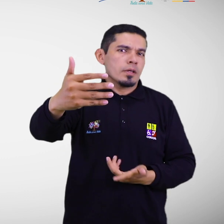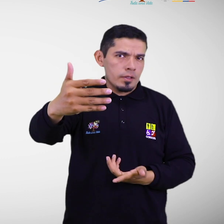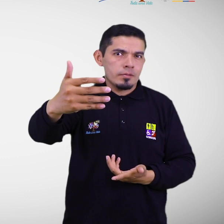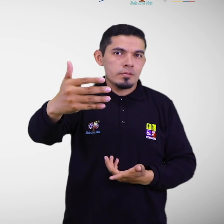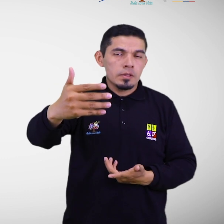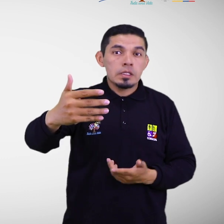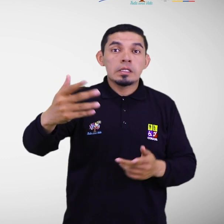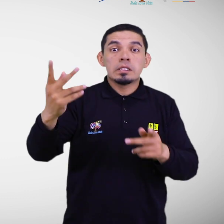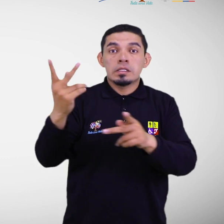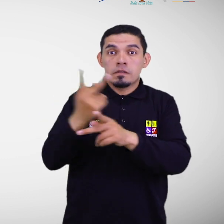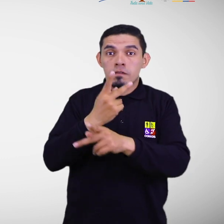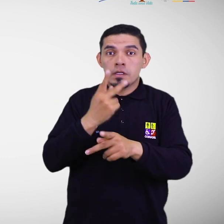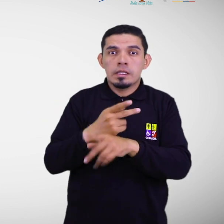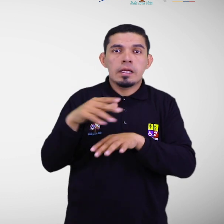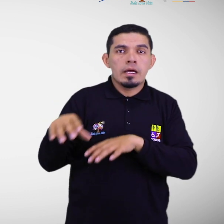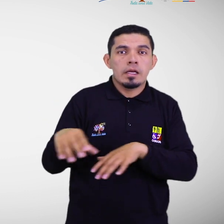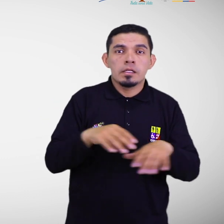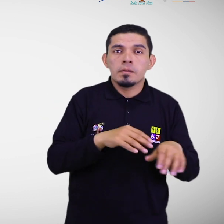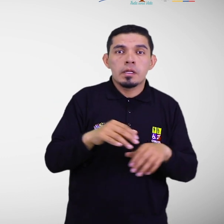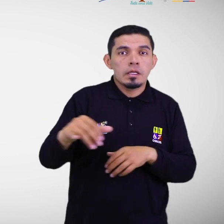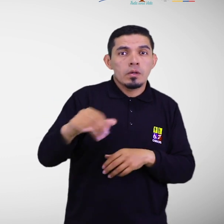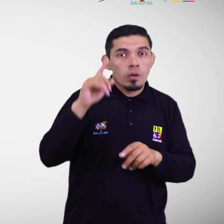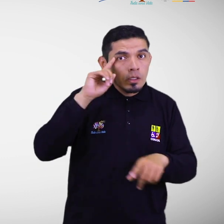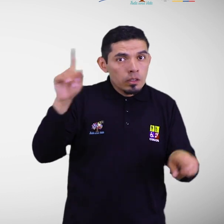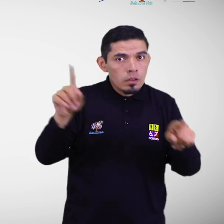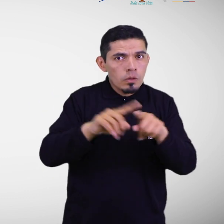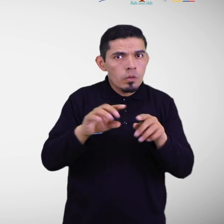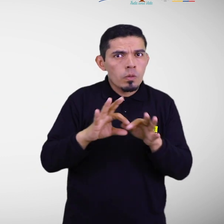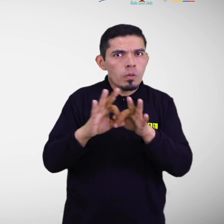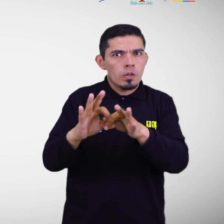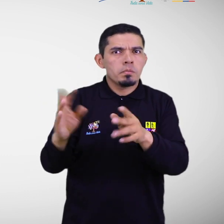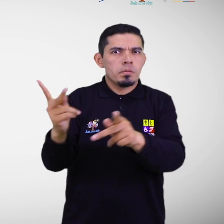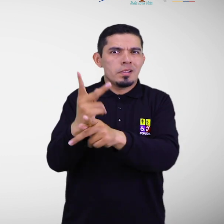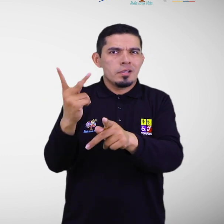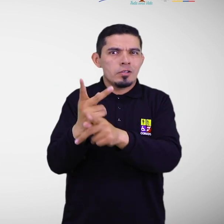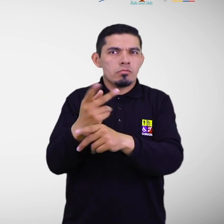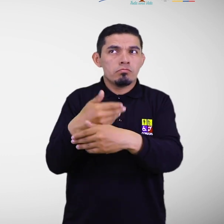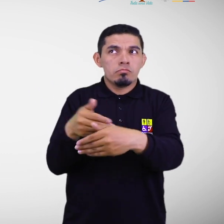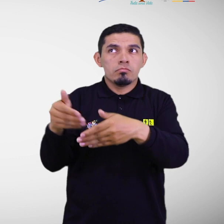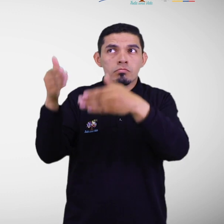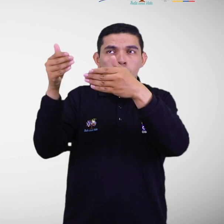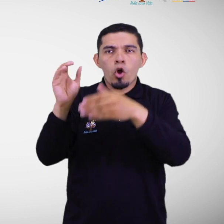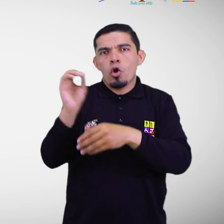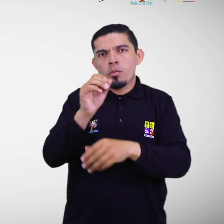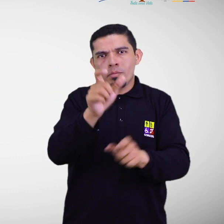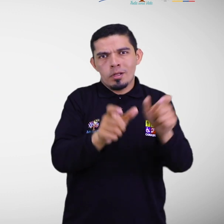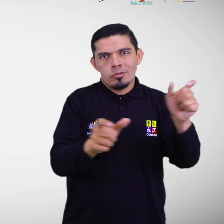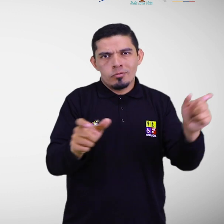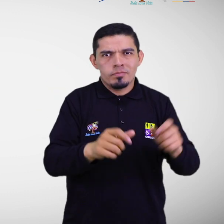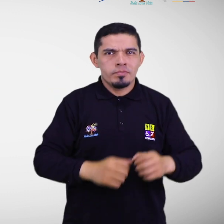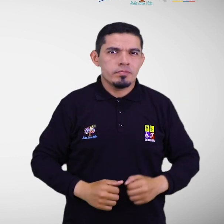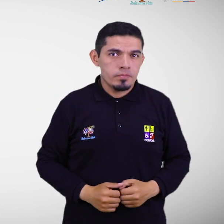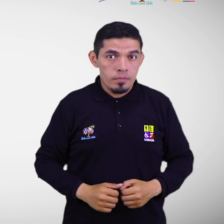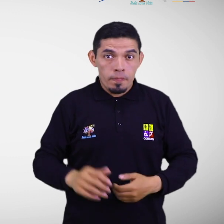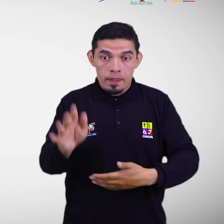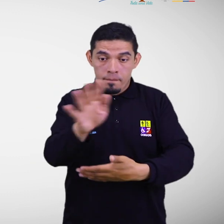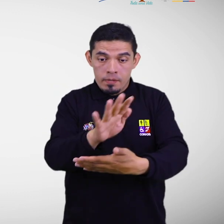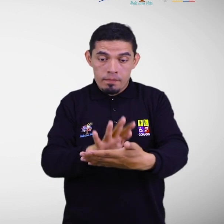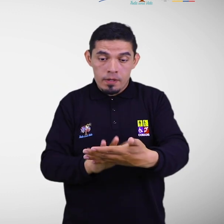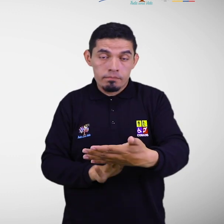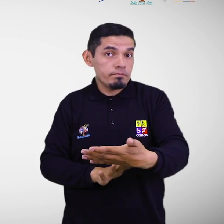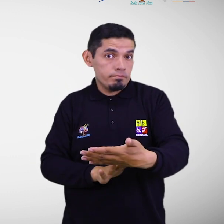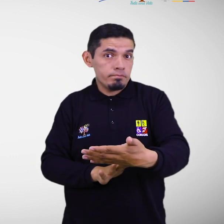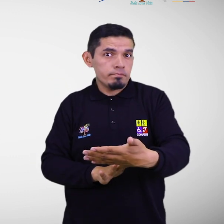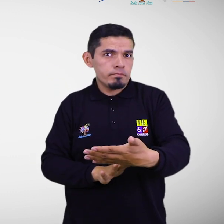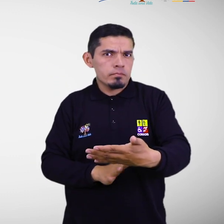de riesgo al que se encuentran expuestas las personas o infraestructuras. En base a la información cartográfica generada,